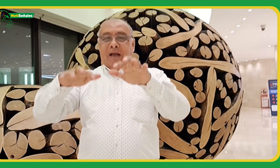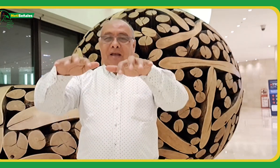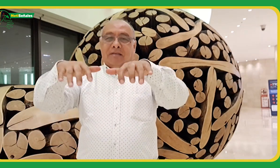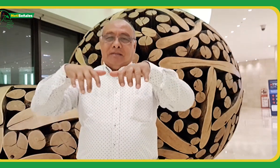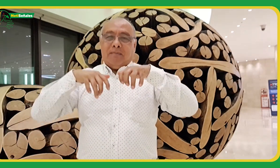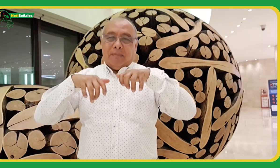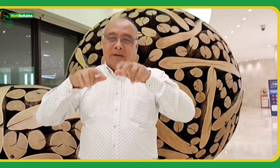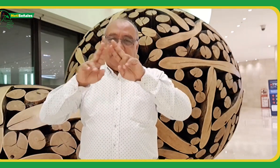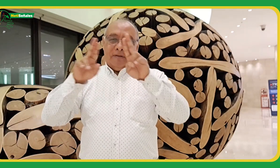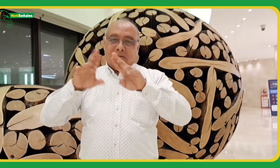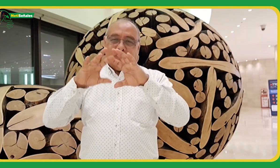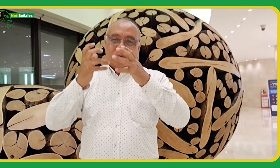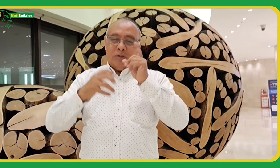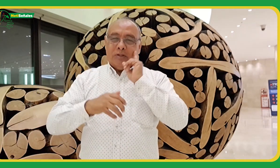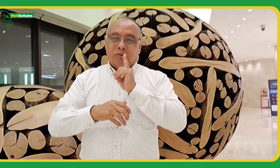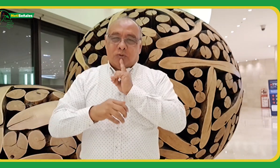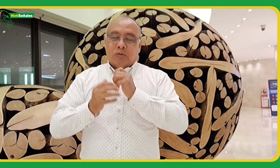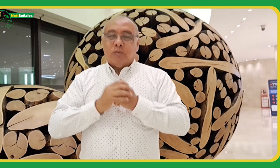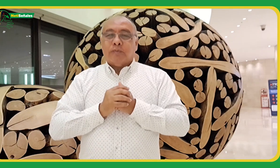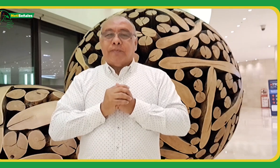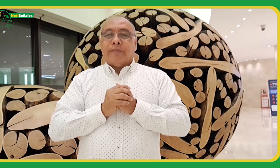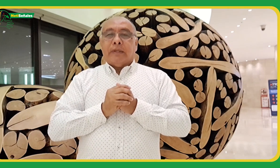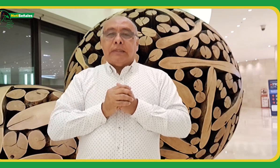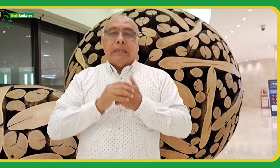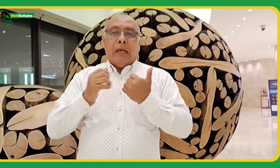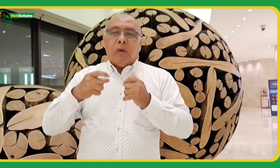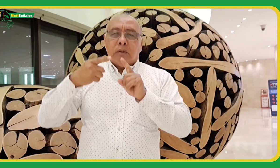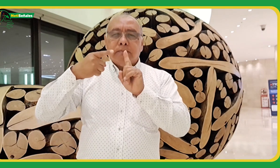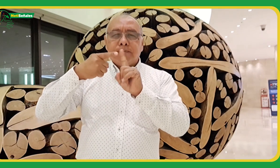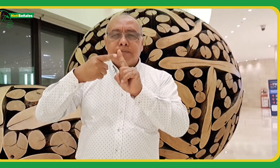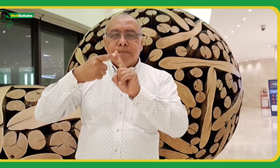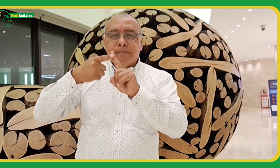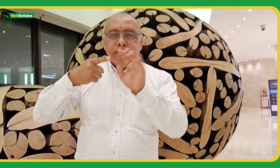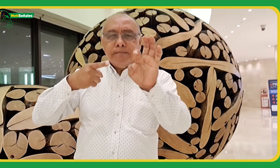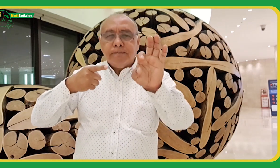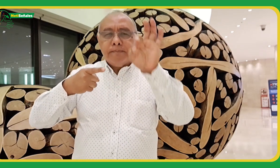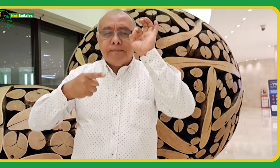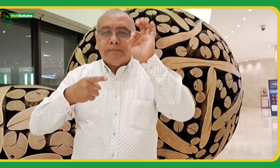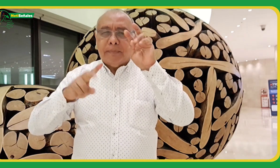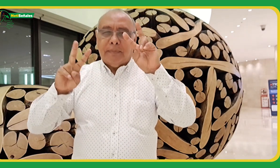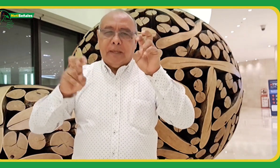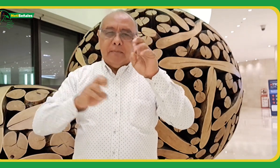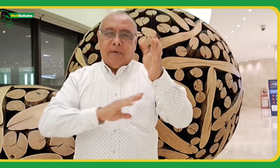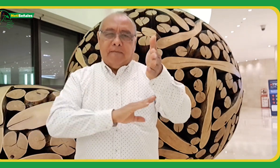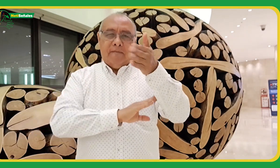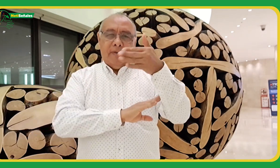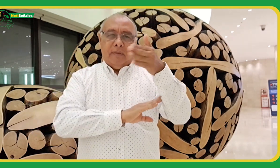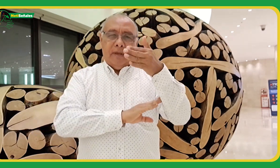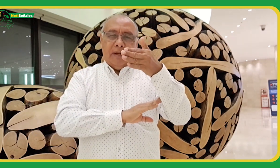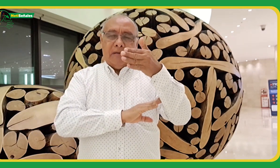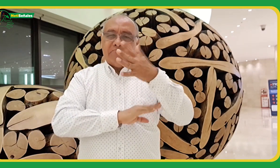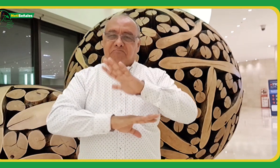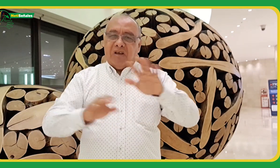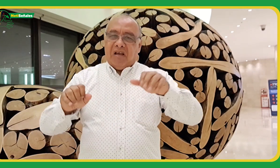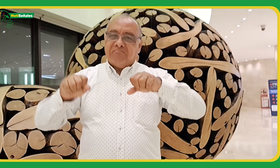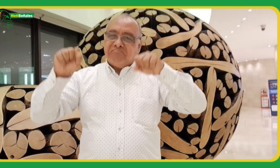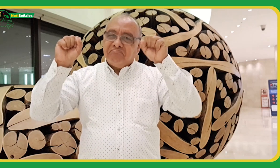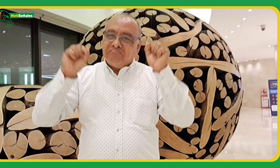Uno de los temas que se abordaron en el espacio es el de la aprobación de la nueva bandera por